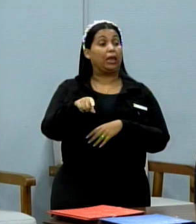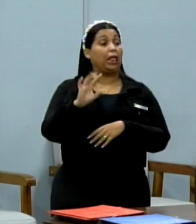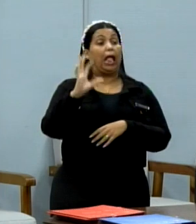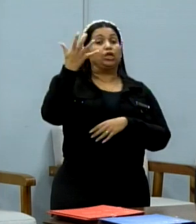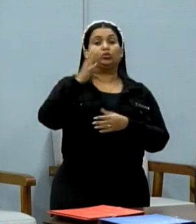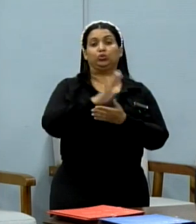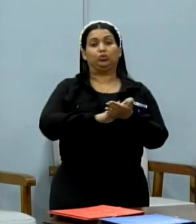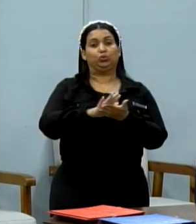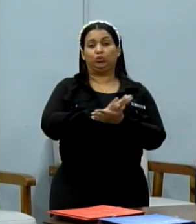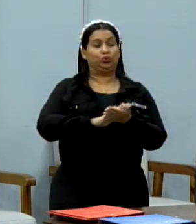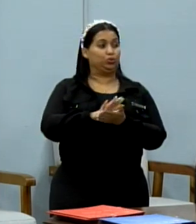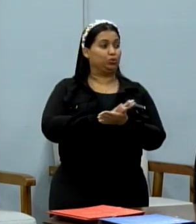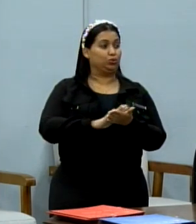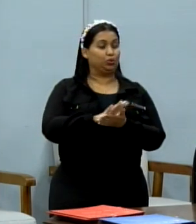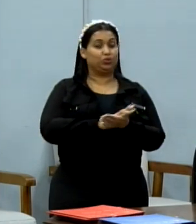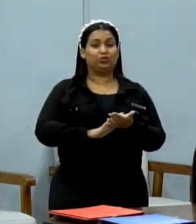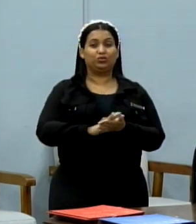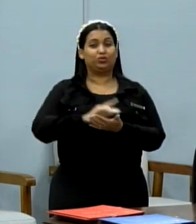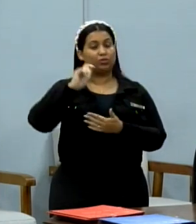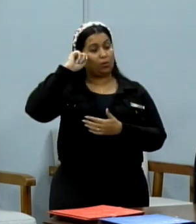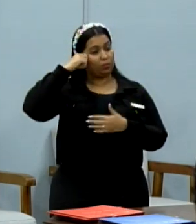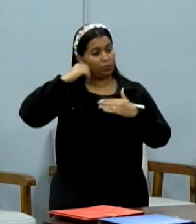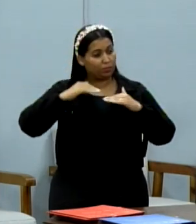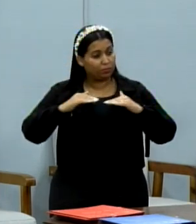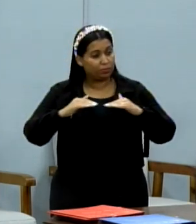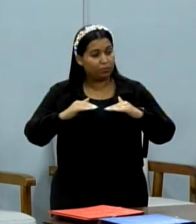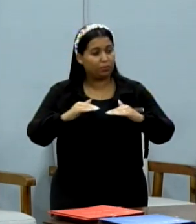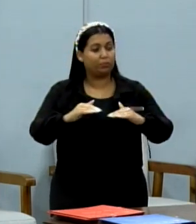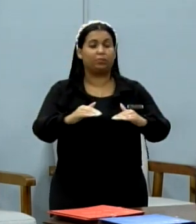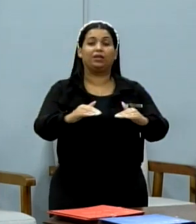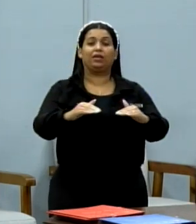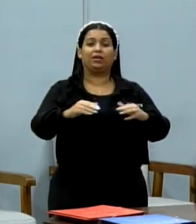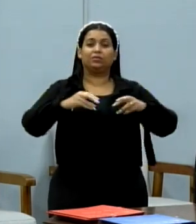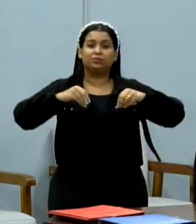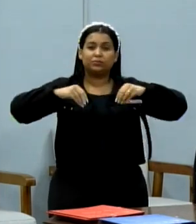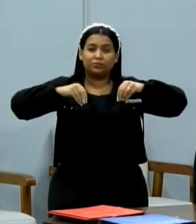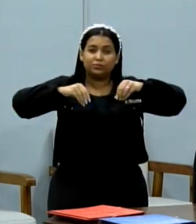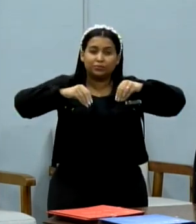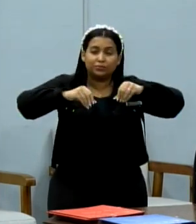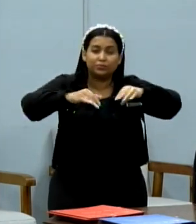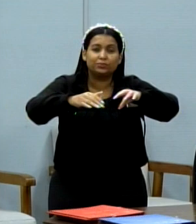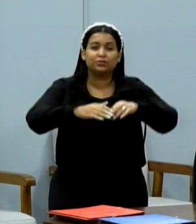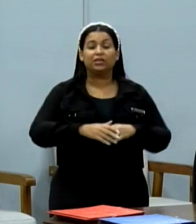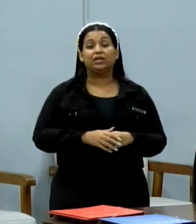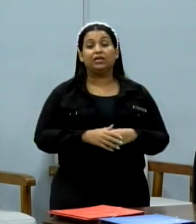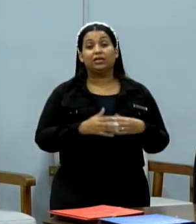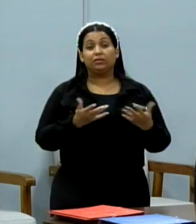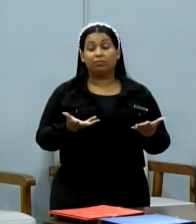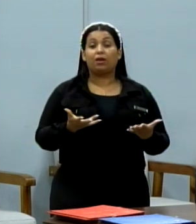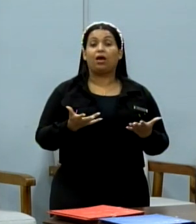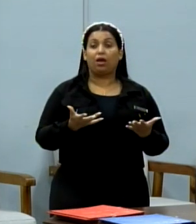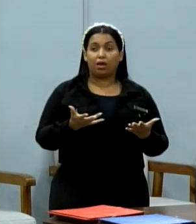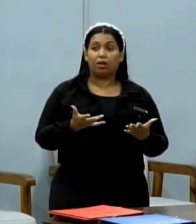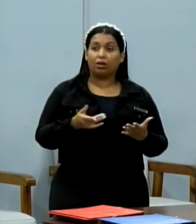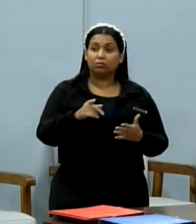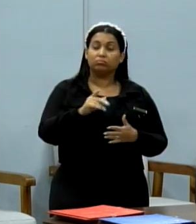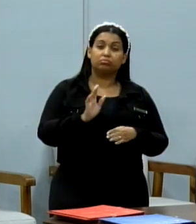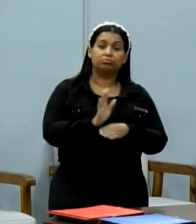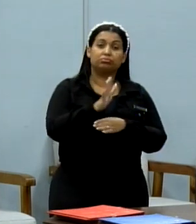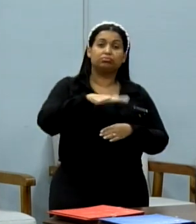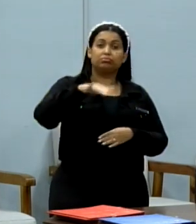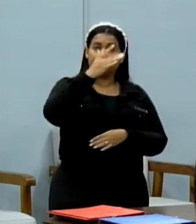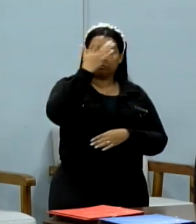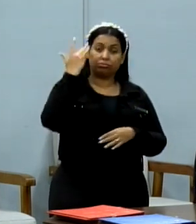resolvida por conta que somente o asfalto ali, uma raspa de asfalto para ser, para contemplar aquelas questões